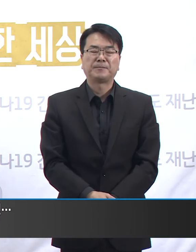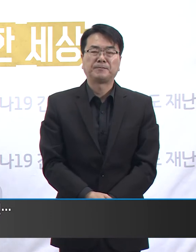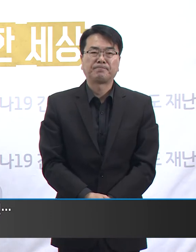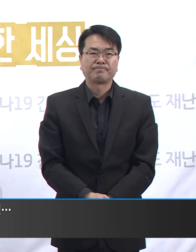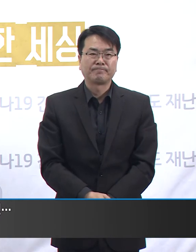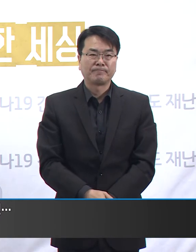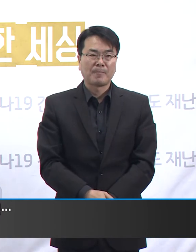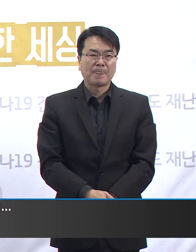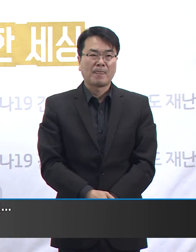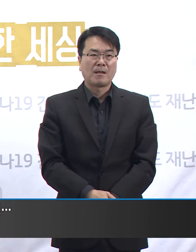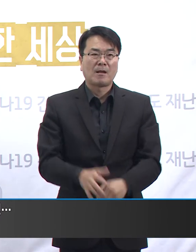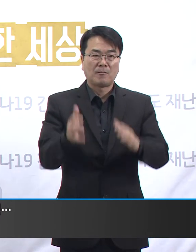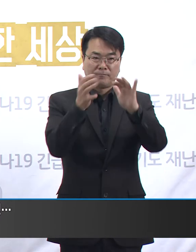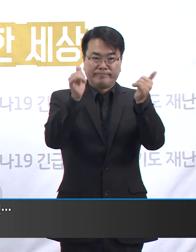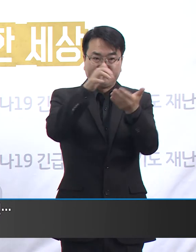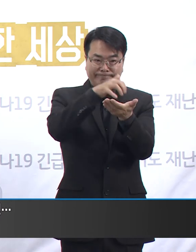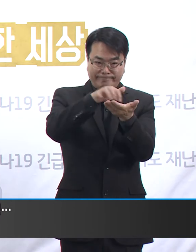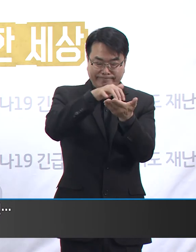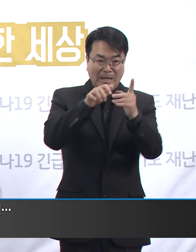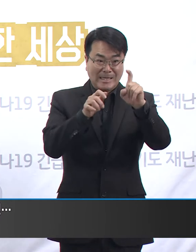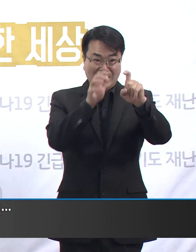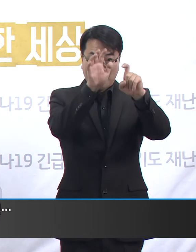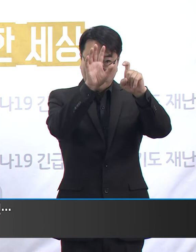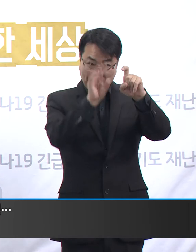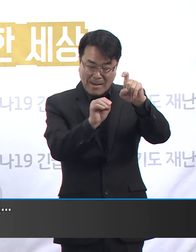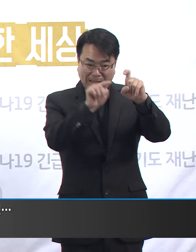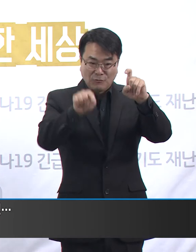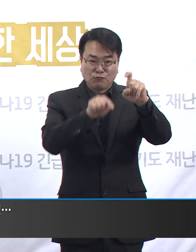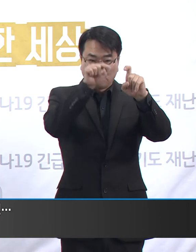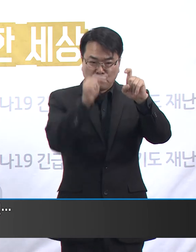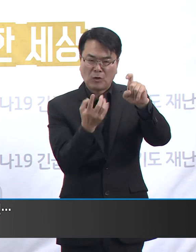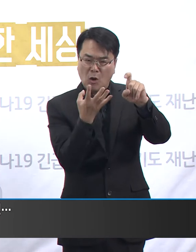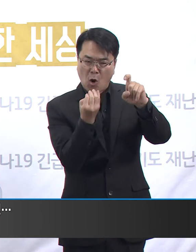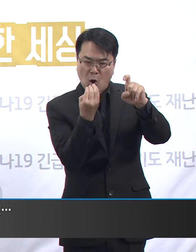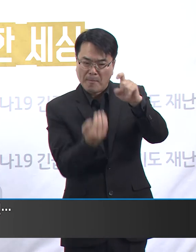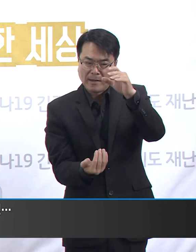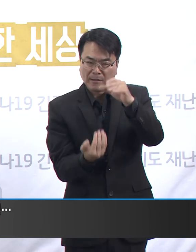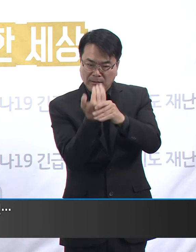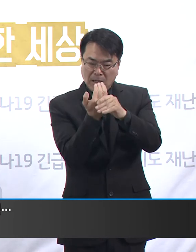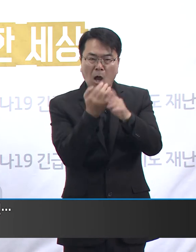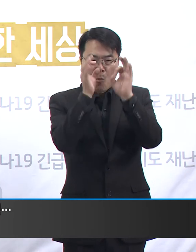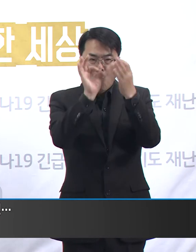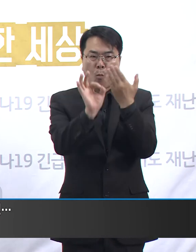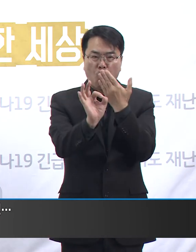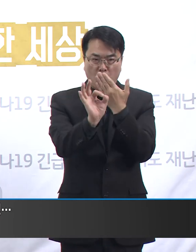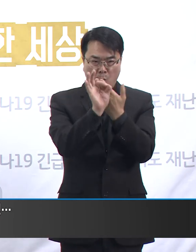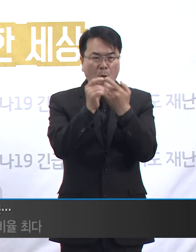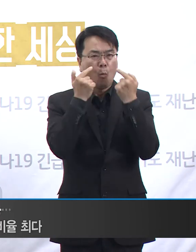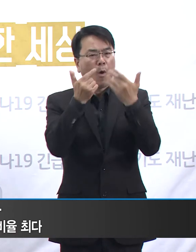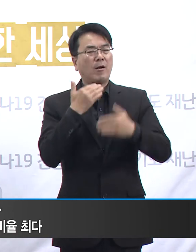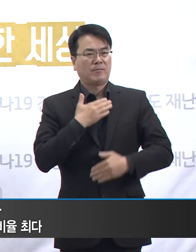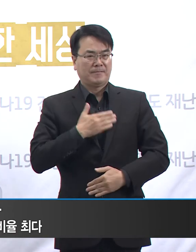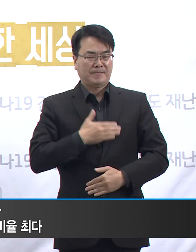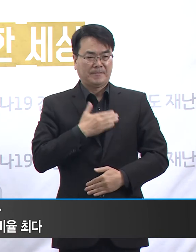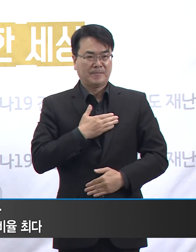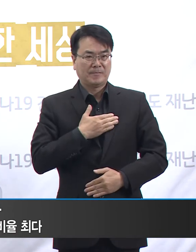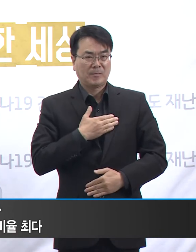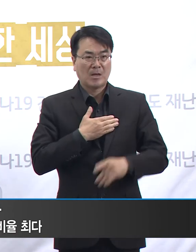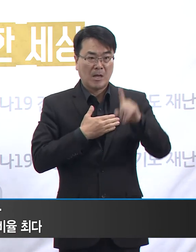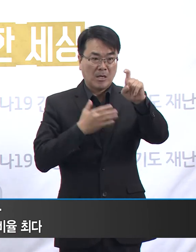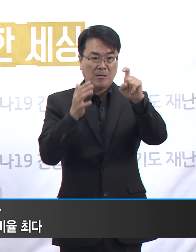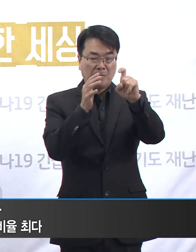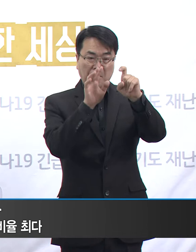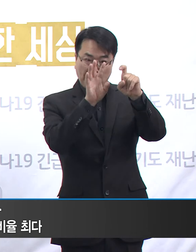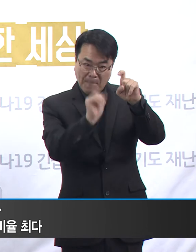인구 10만 명당 감염자의 숫자는 우리에게 더 분명한 메시지를 전합니다. 경기도의 인구 10만 명당